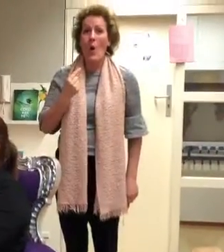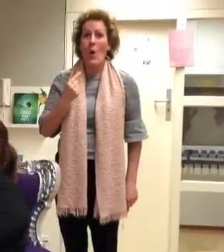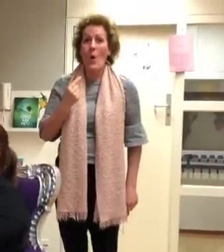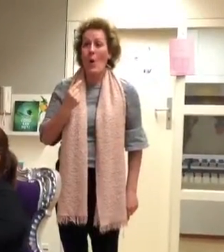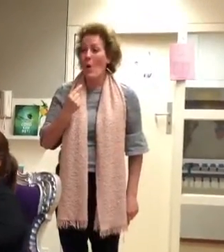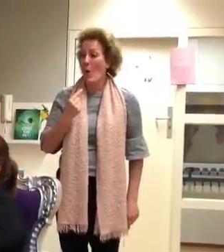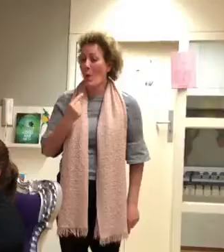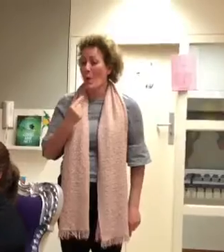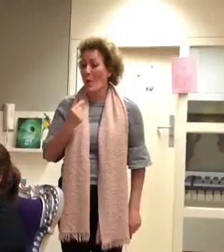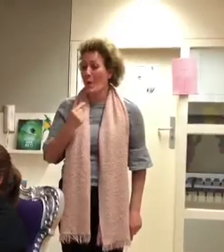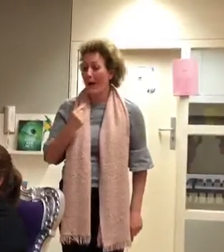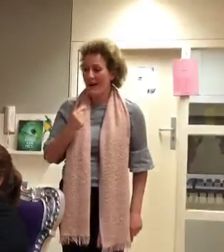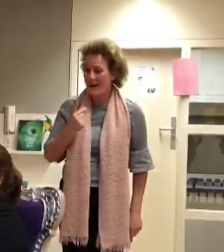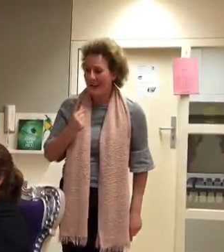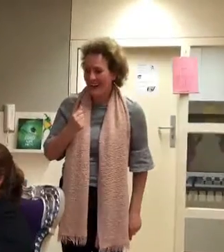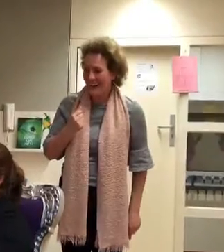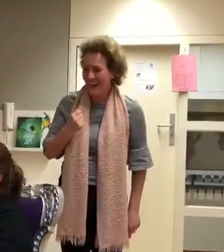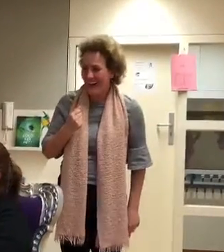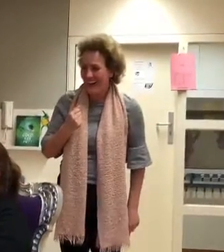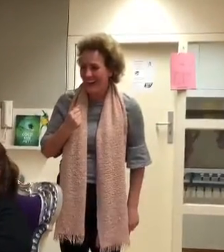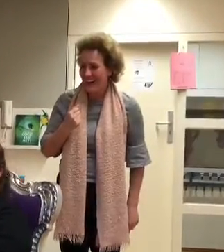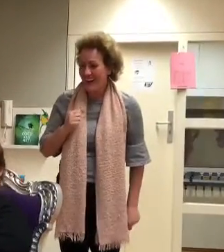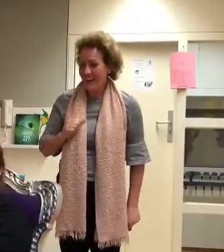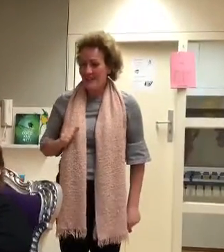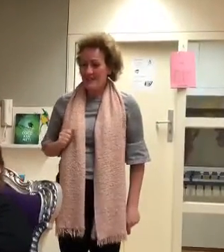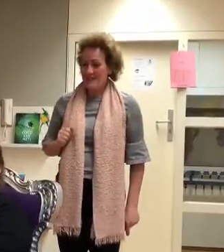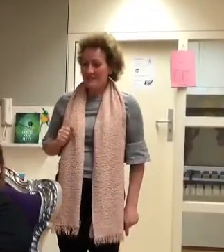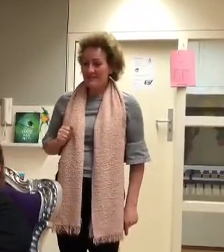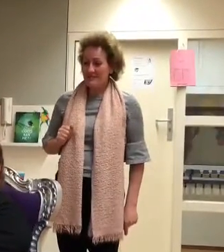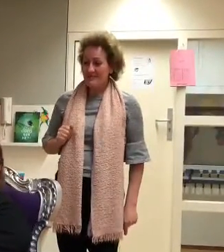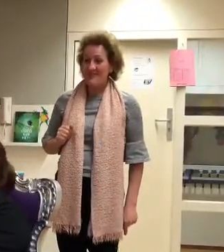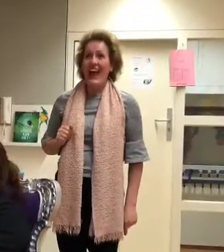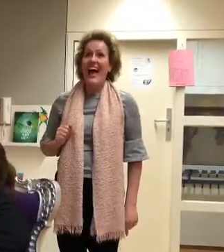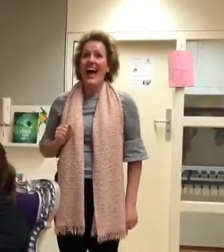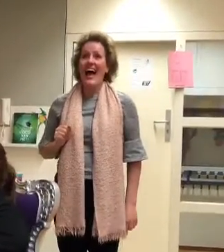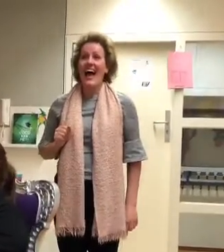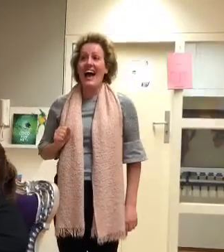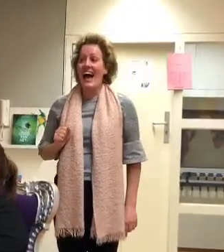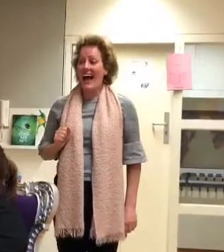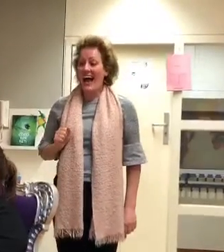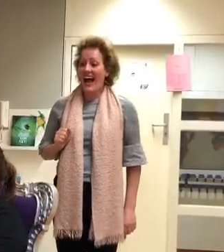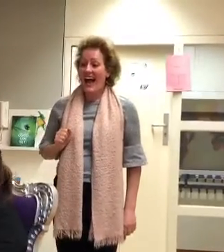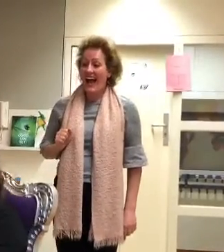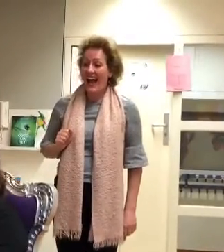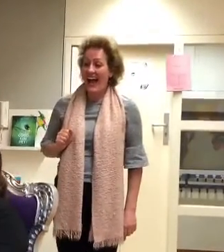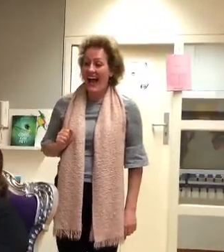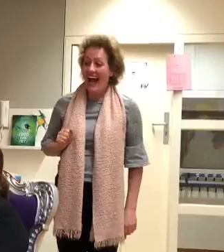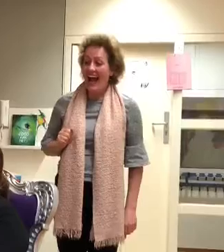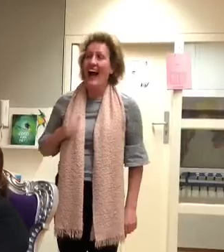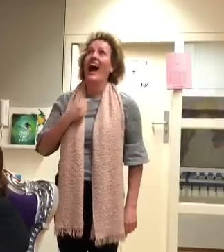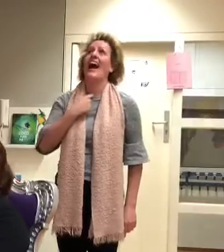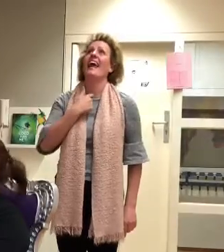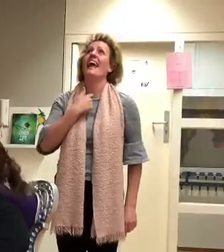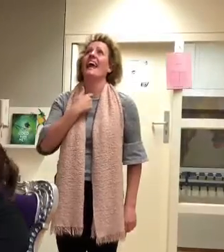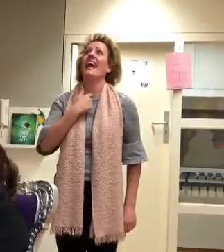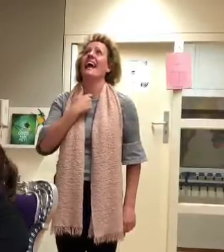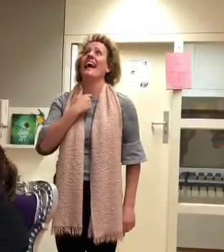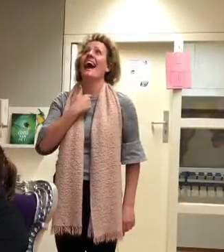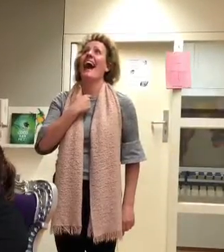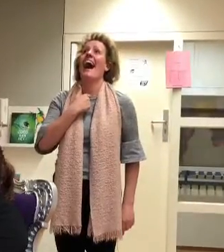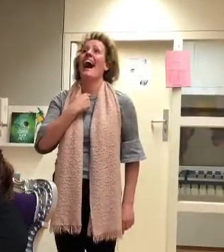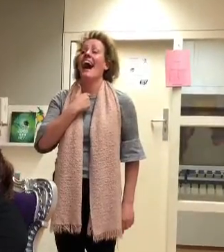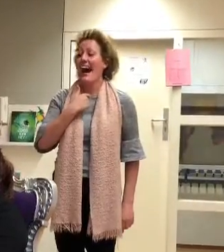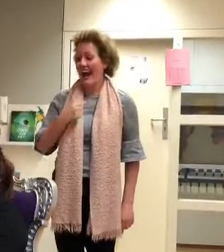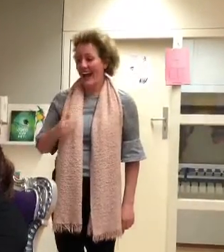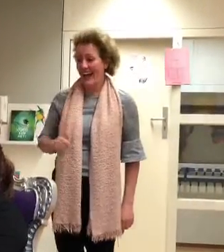Ooooooh! De dokter vraagt. Zeg eens aa! Aa! Dan kijk ik je keeltje na.